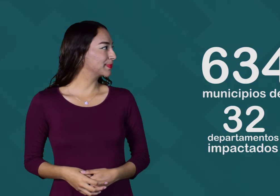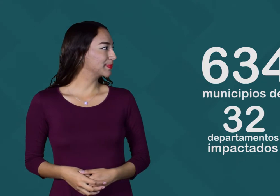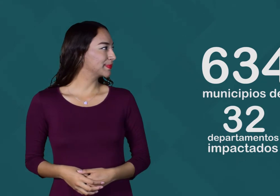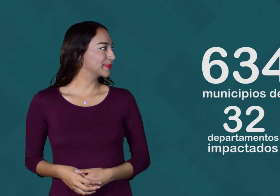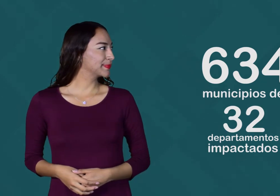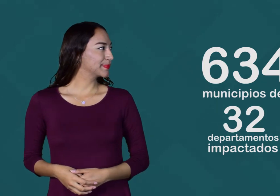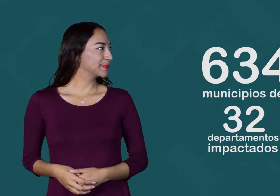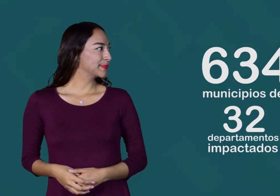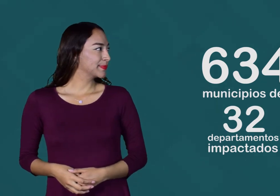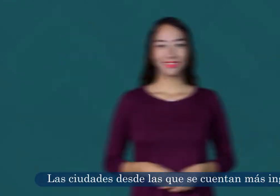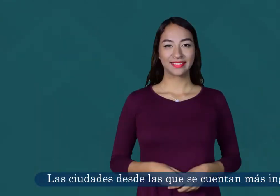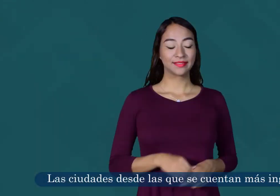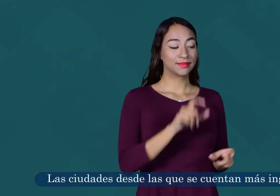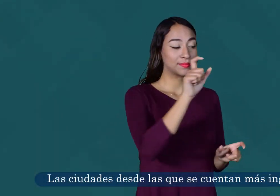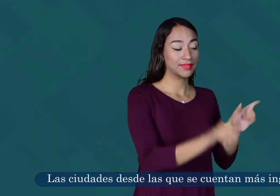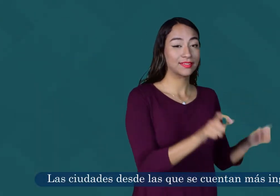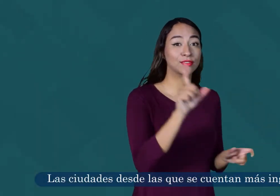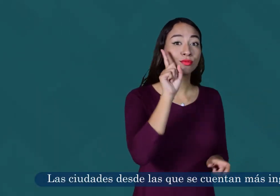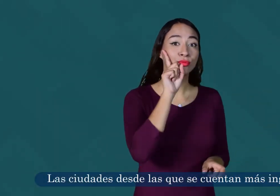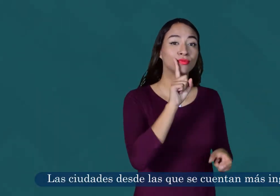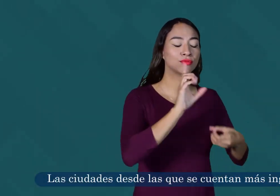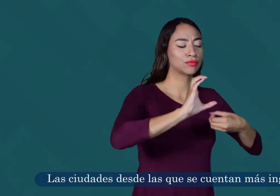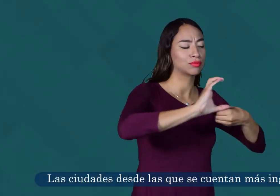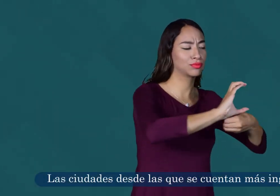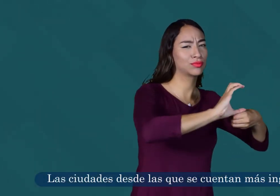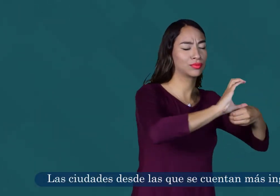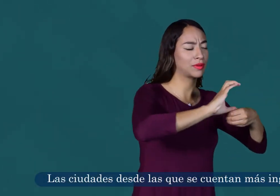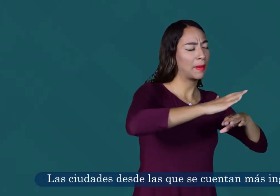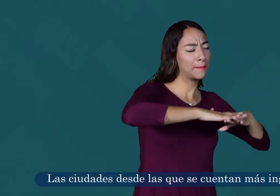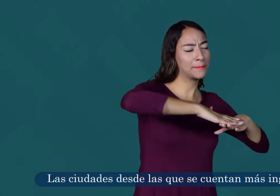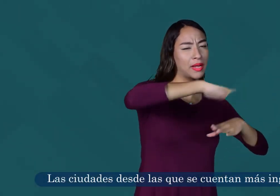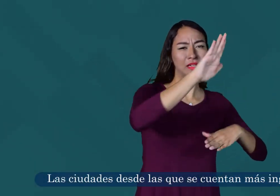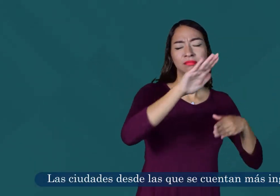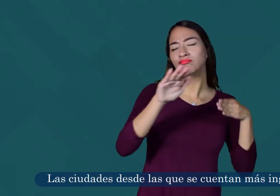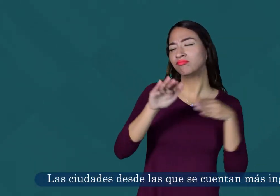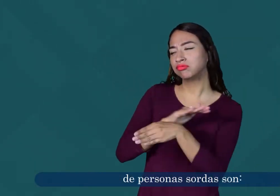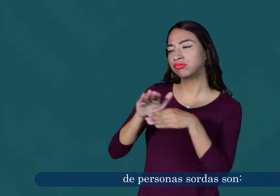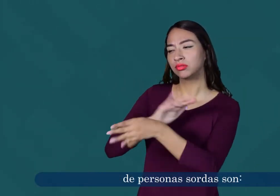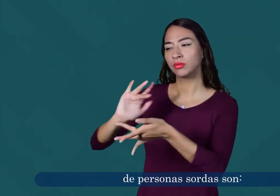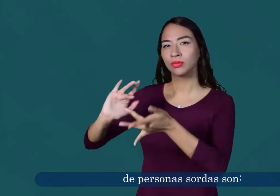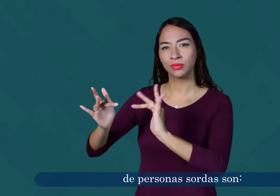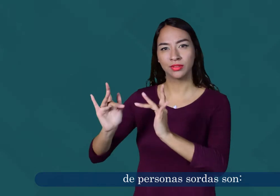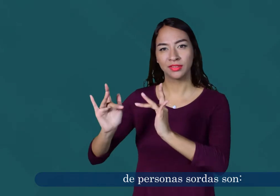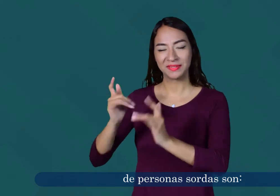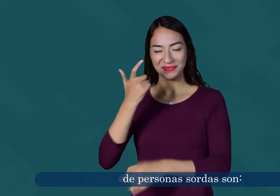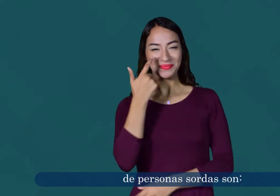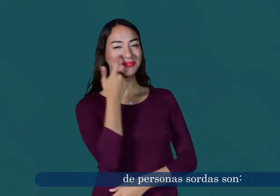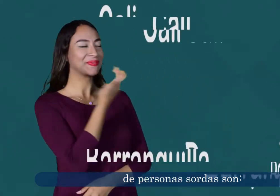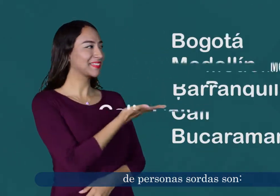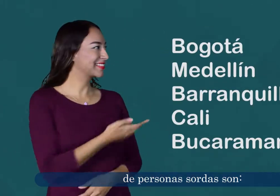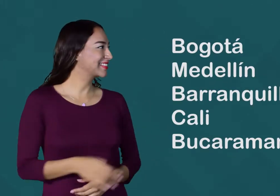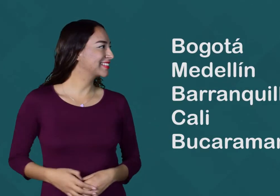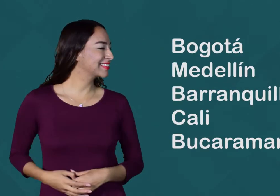impactados. Las ciudades desde las que se cuentan más ingresos de personas sordas son Bogotá, Medellín,